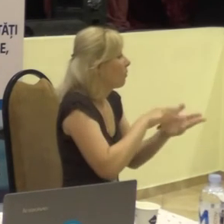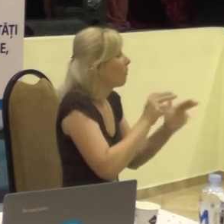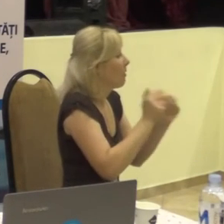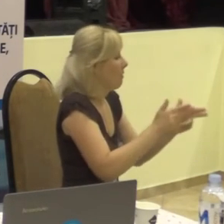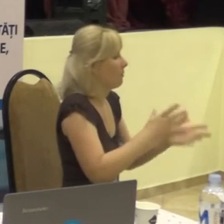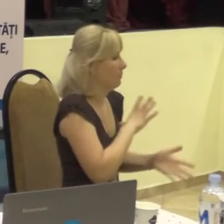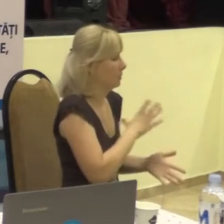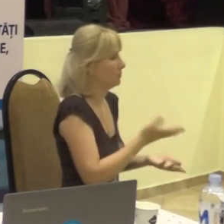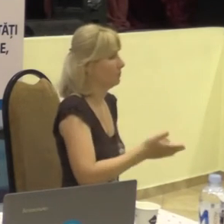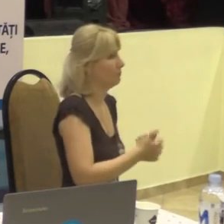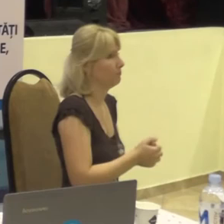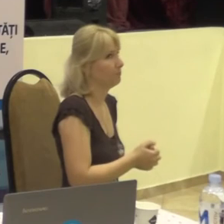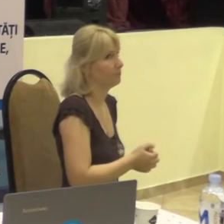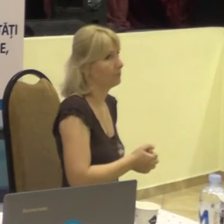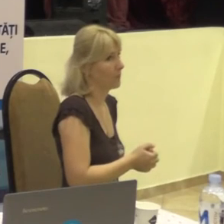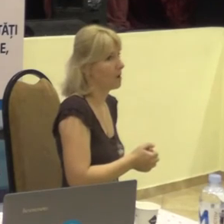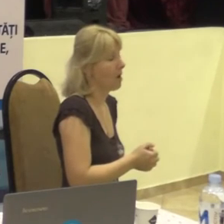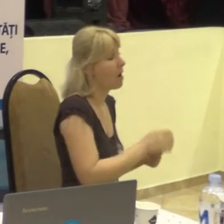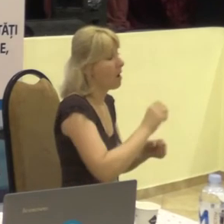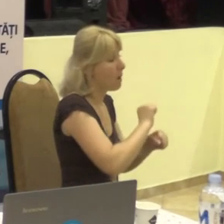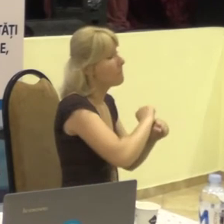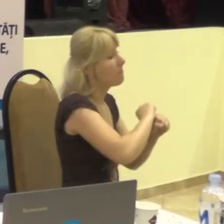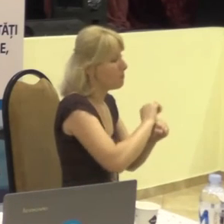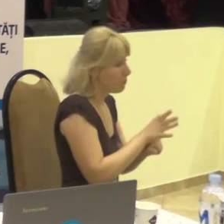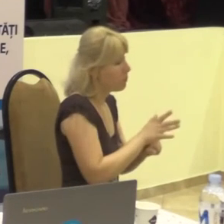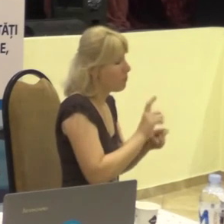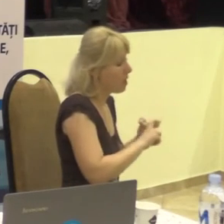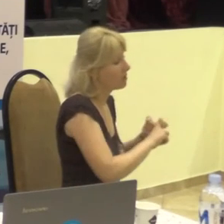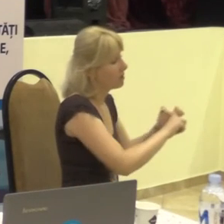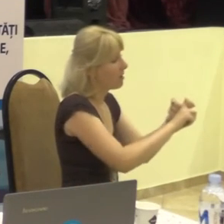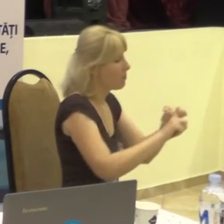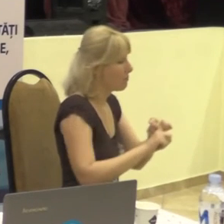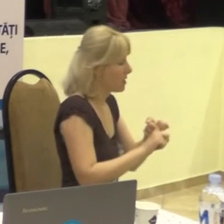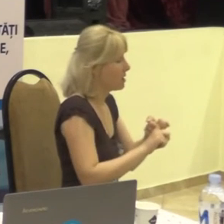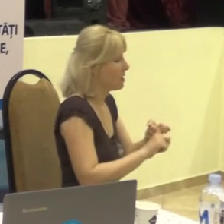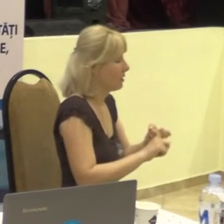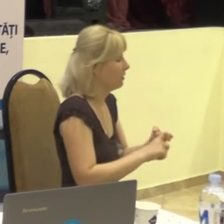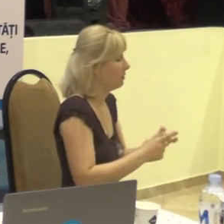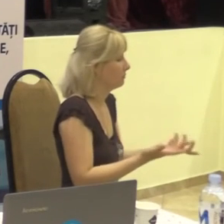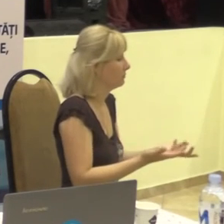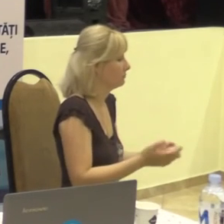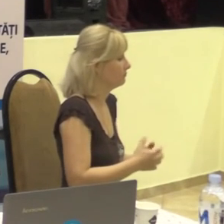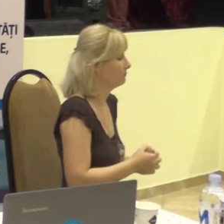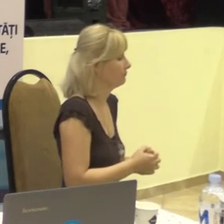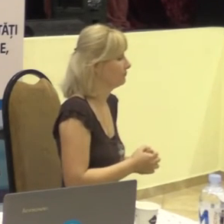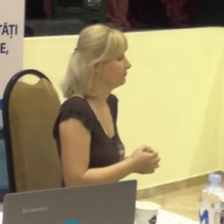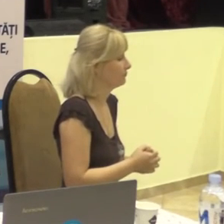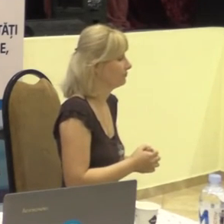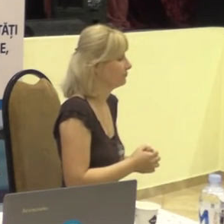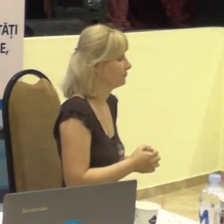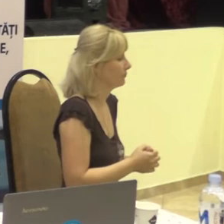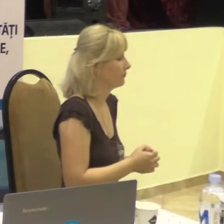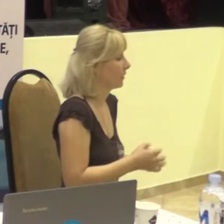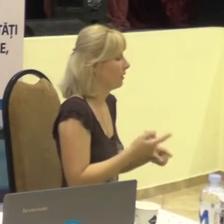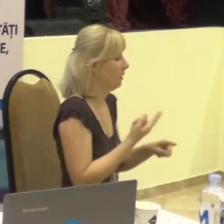Vreau să zic că pandemia, COVID-ul 19,